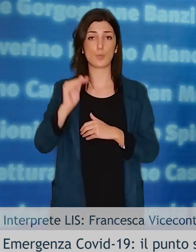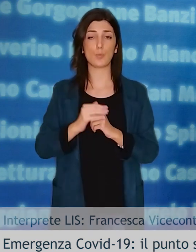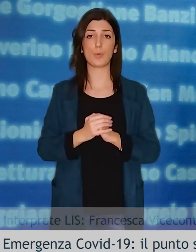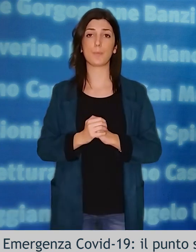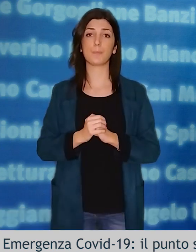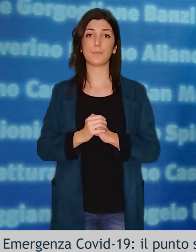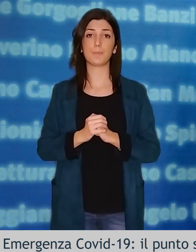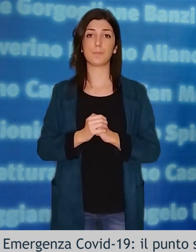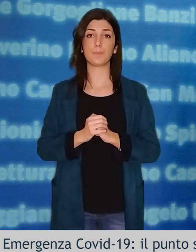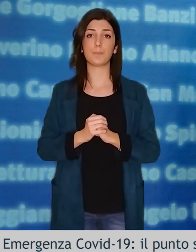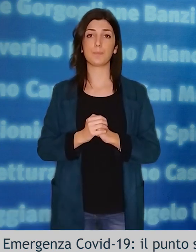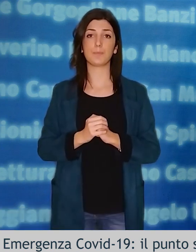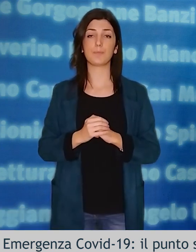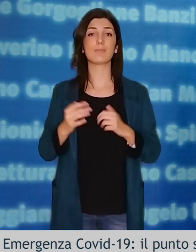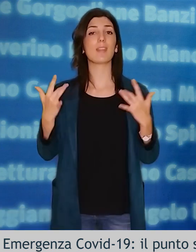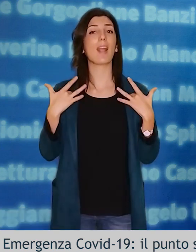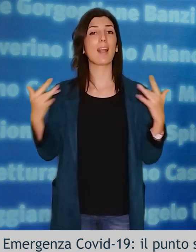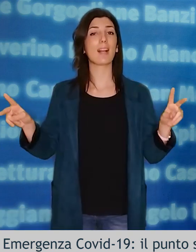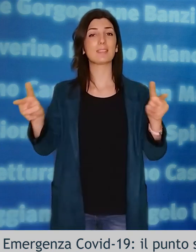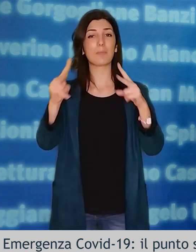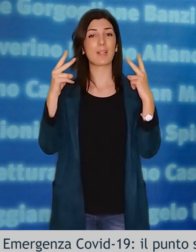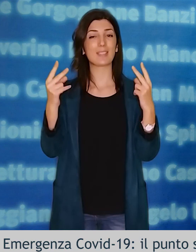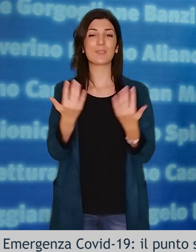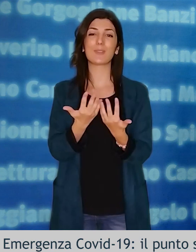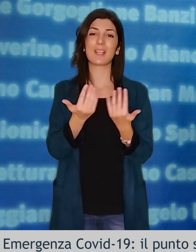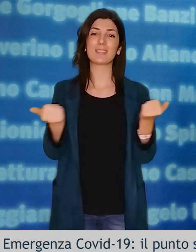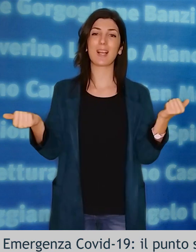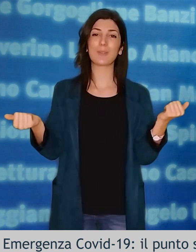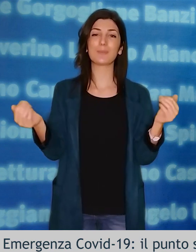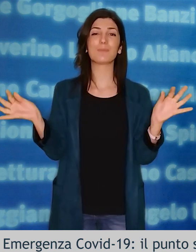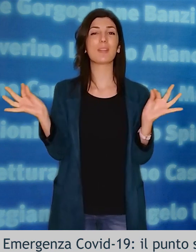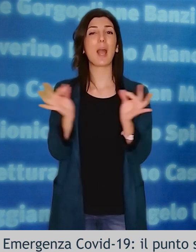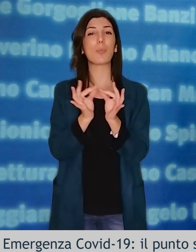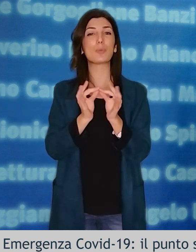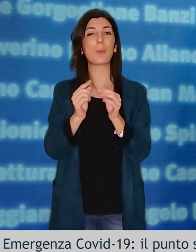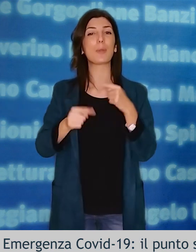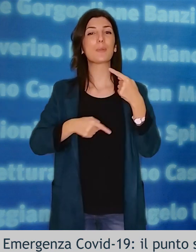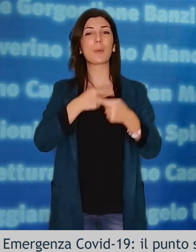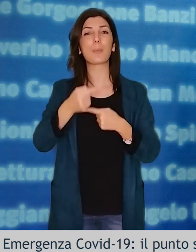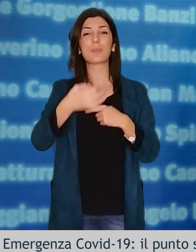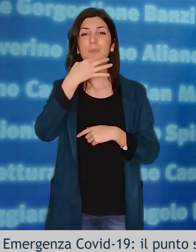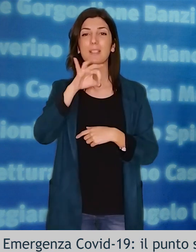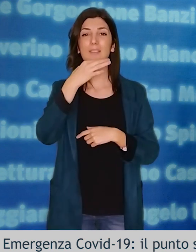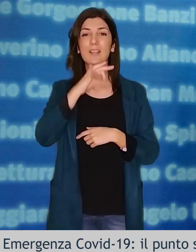di malattia. Ringraziandovi per l'attenzione, vi saluto e vi do appuntamento al prossimo intervento.